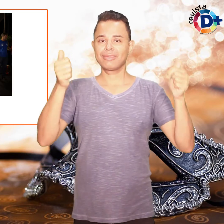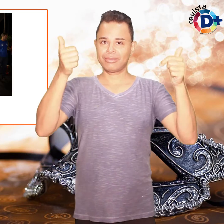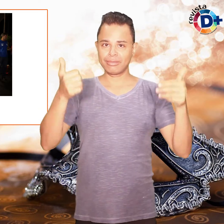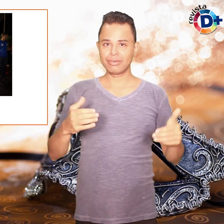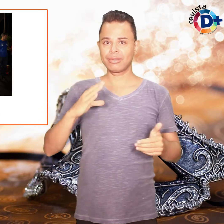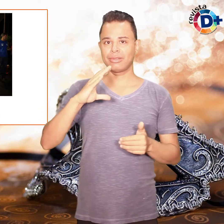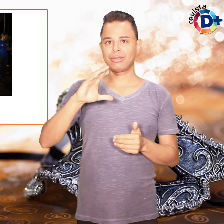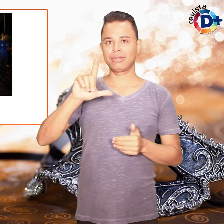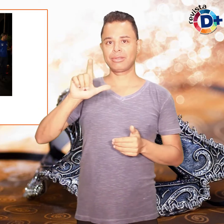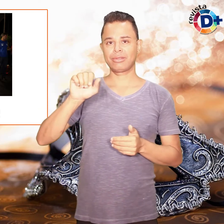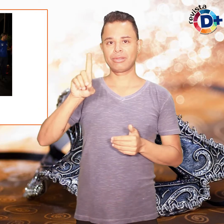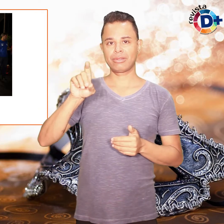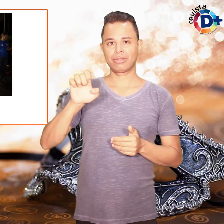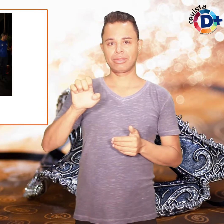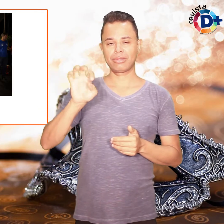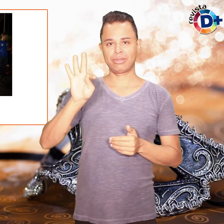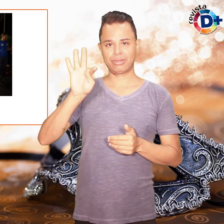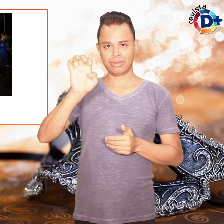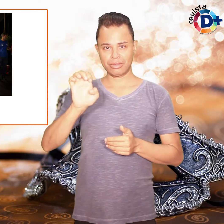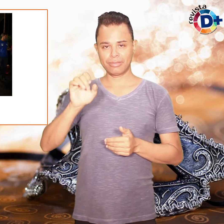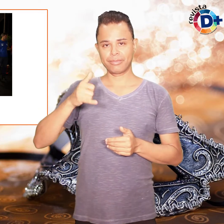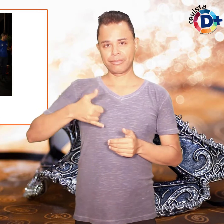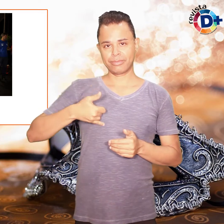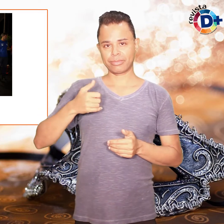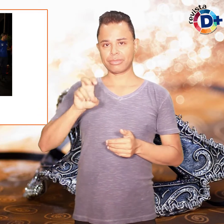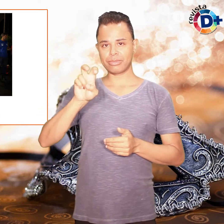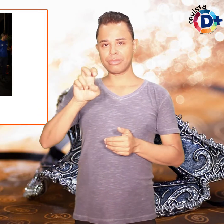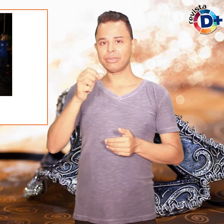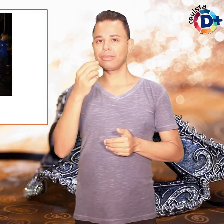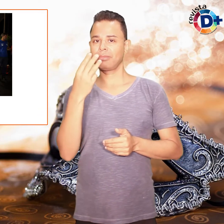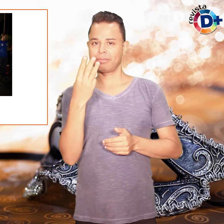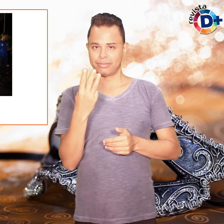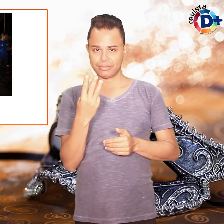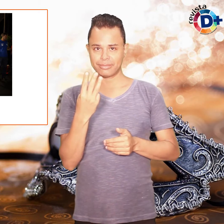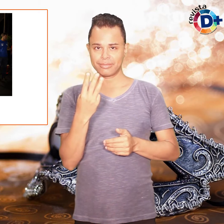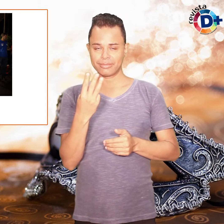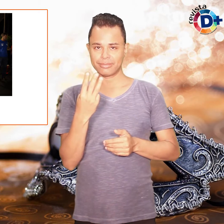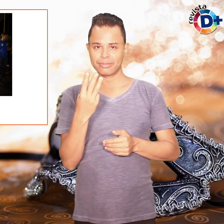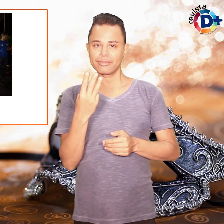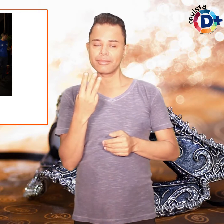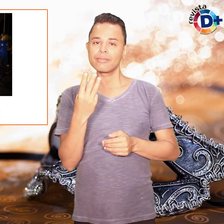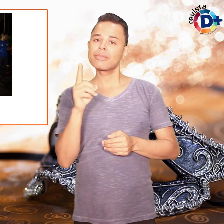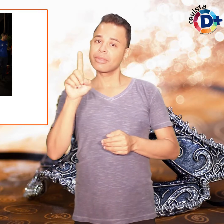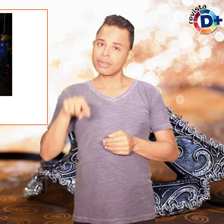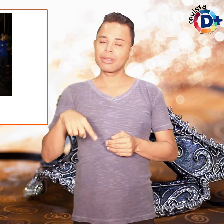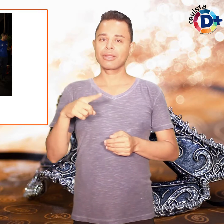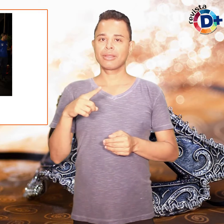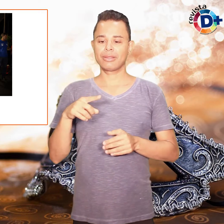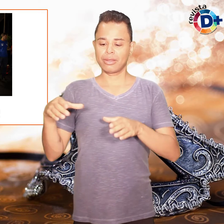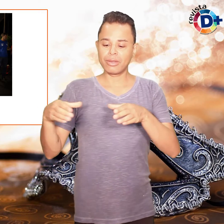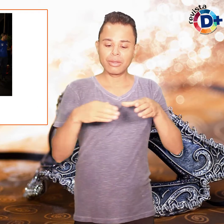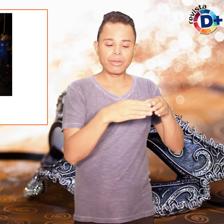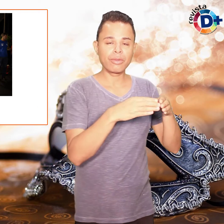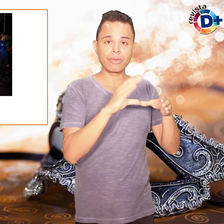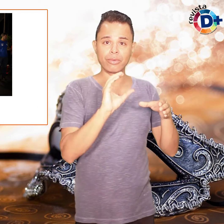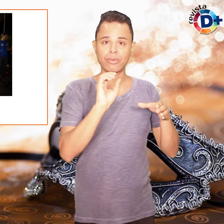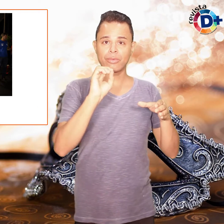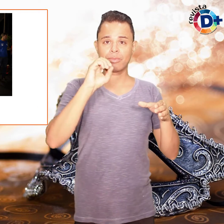firma Claudete Amélia dos Santos, 53 anos, que faz parte da ONG há um